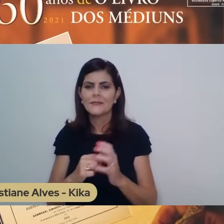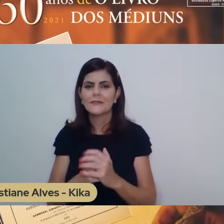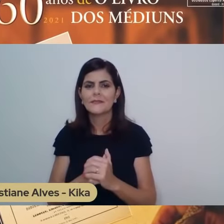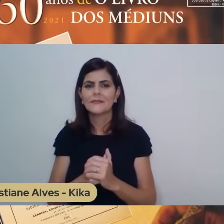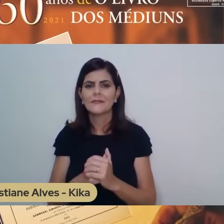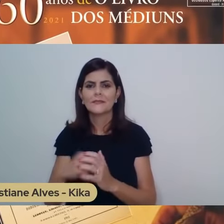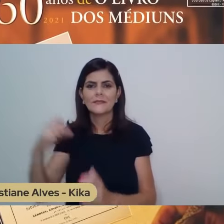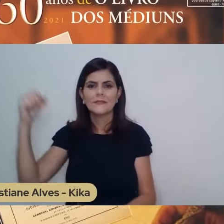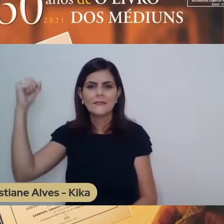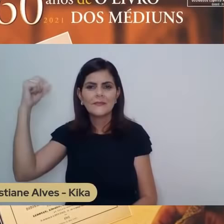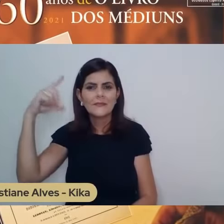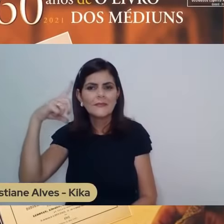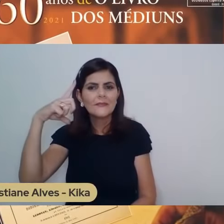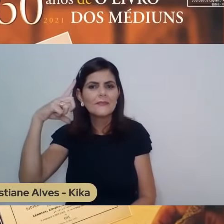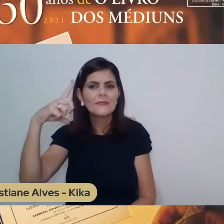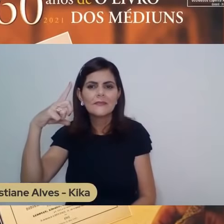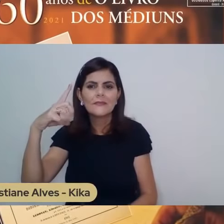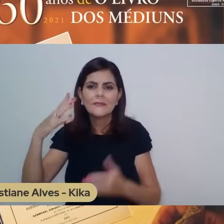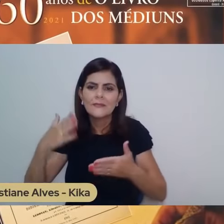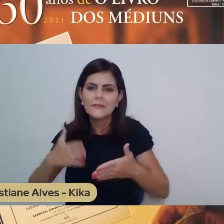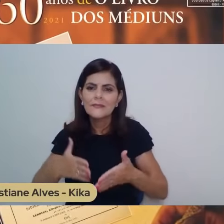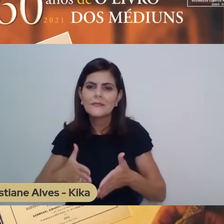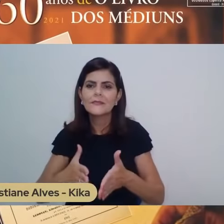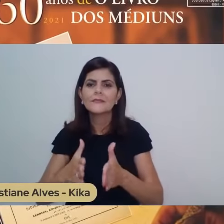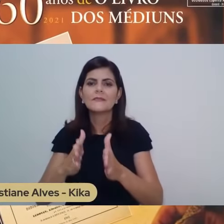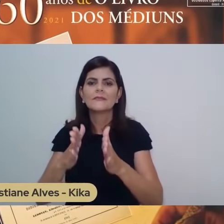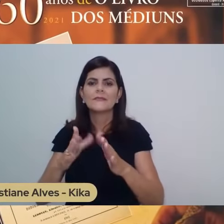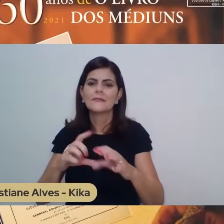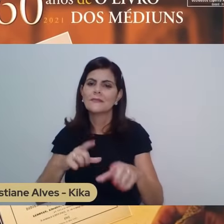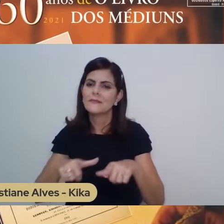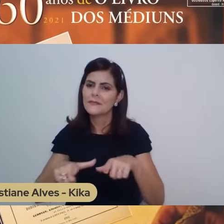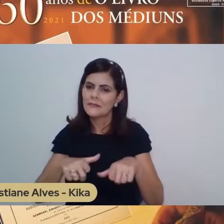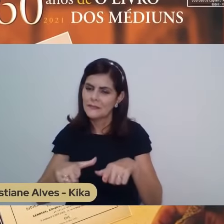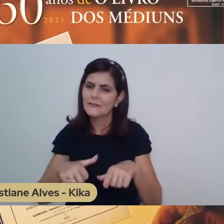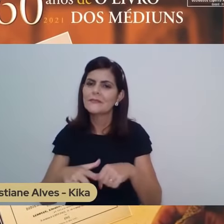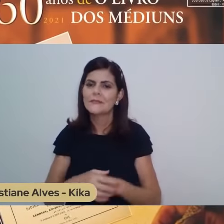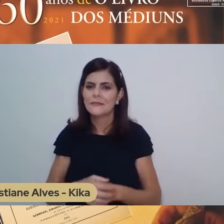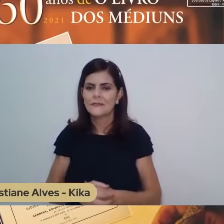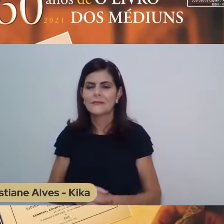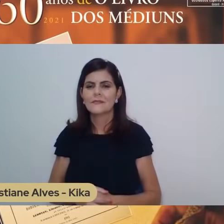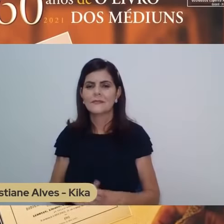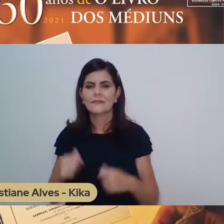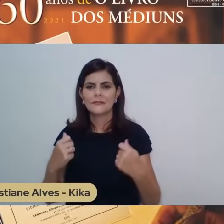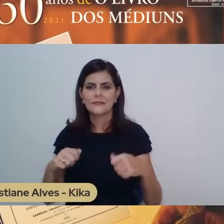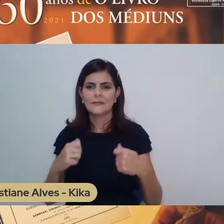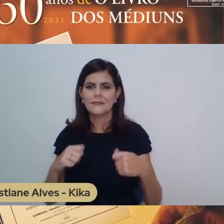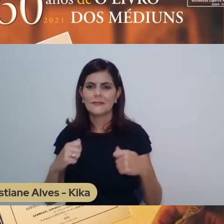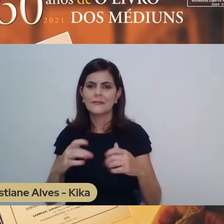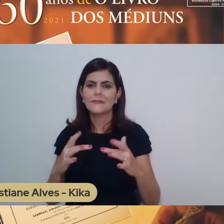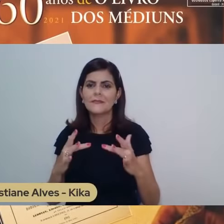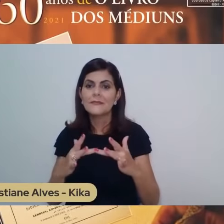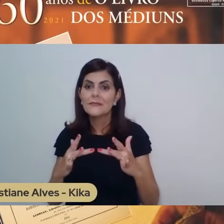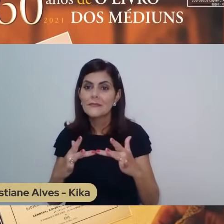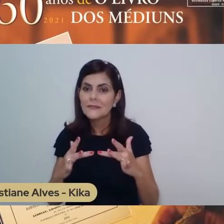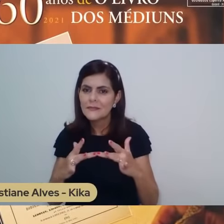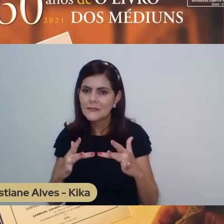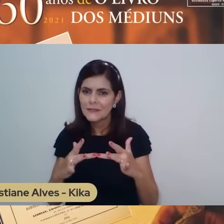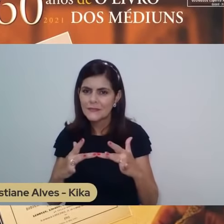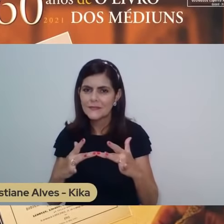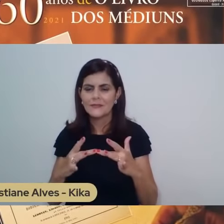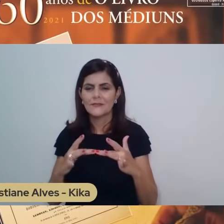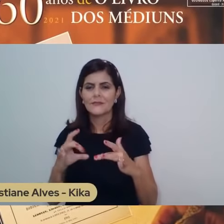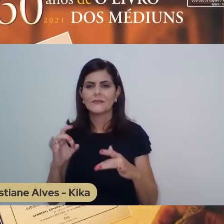luz possa ser a norteadora do trabalho. É preciso essa imantação, essa sintonia fina, que só a virtude